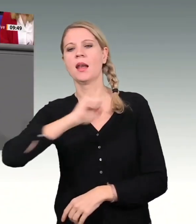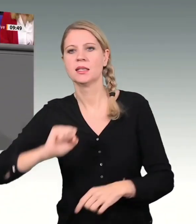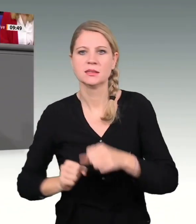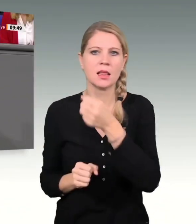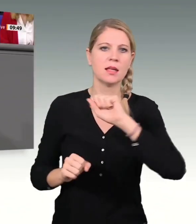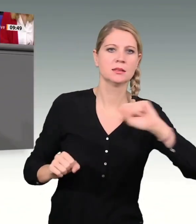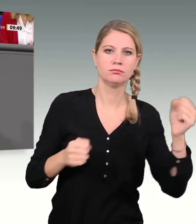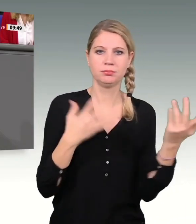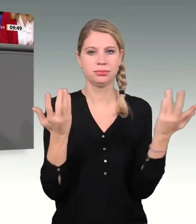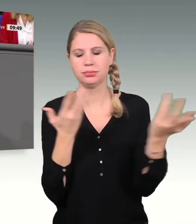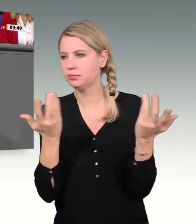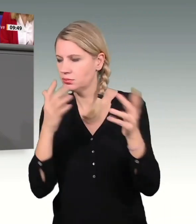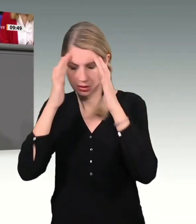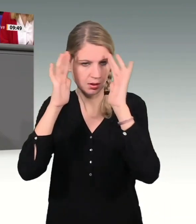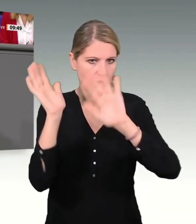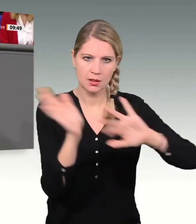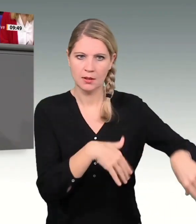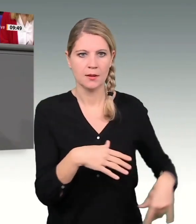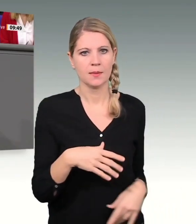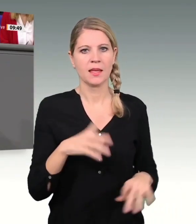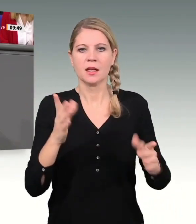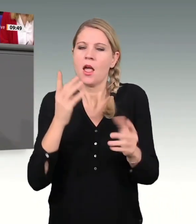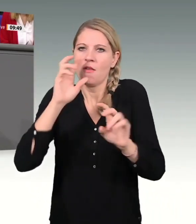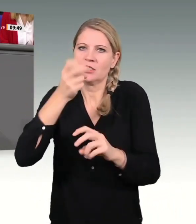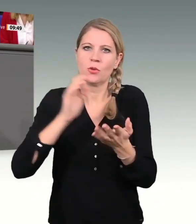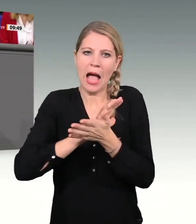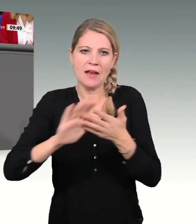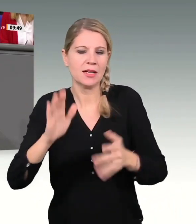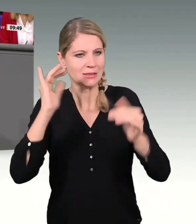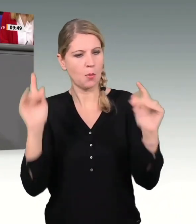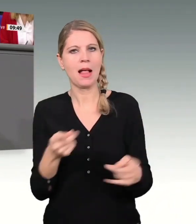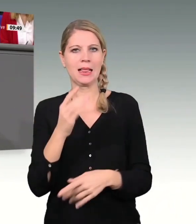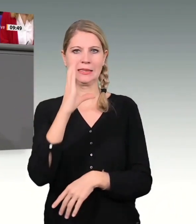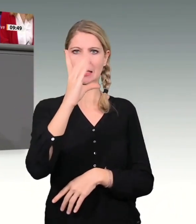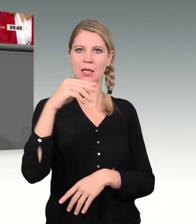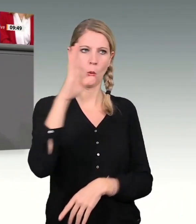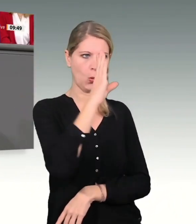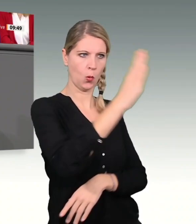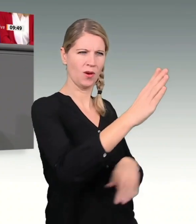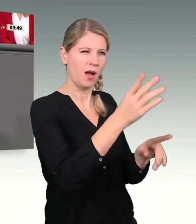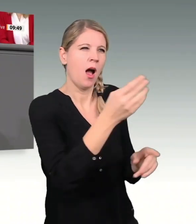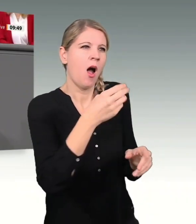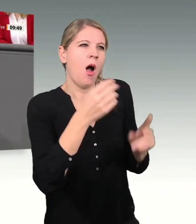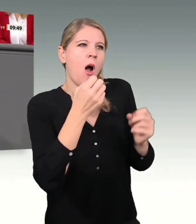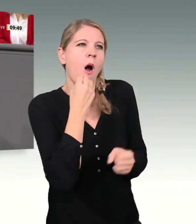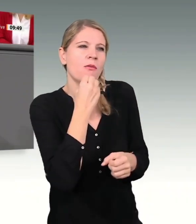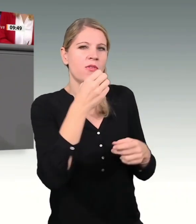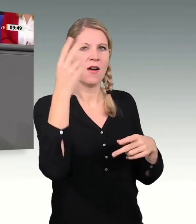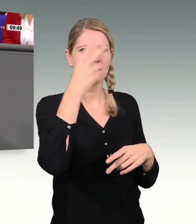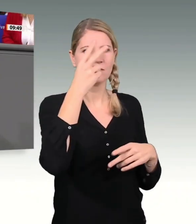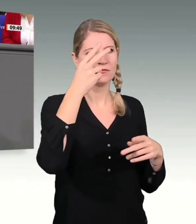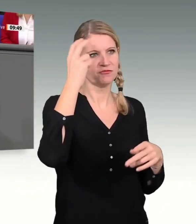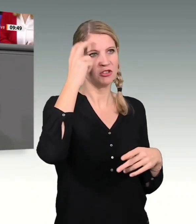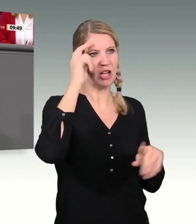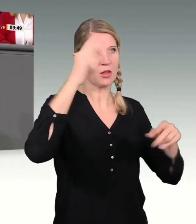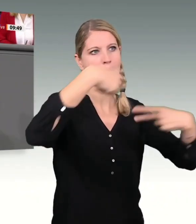machen, weil ich mich mehr an die CDU wende, weil ich da noch hoffe, dass der Verstand noch zurückkehrt, nachdem man eigentlich ja hier nichts anderes macht, als dass man inneren Stress,